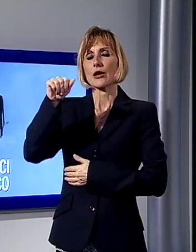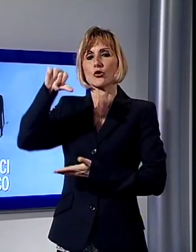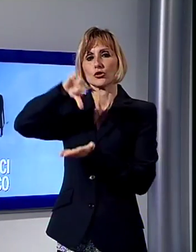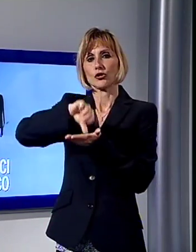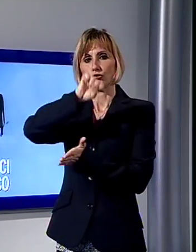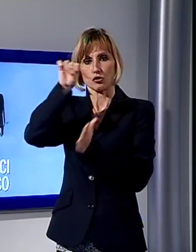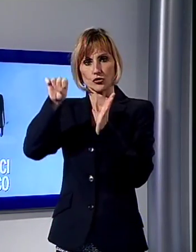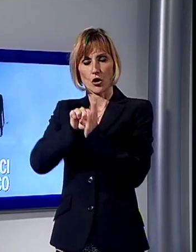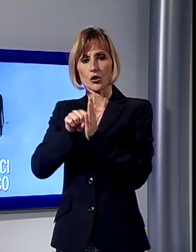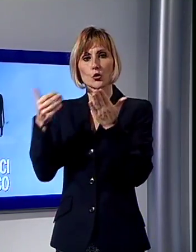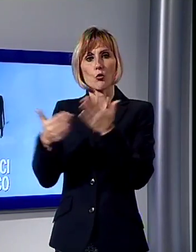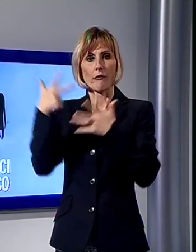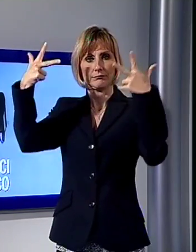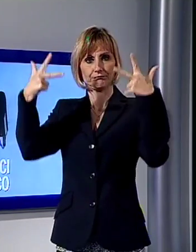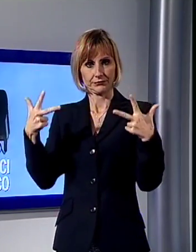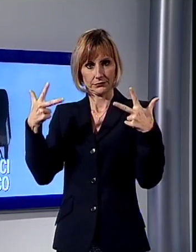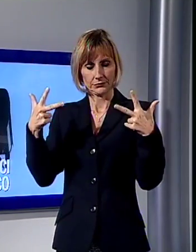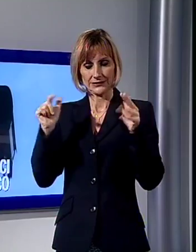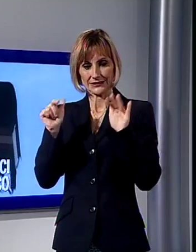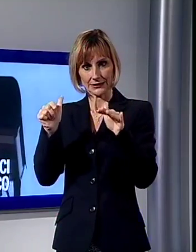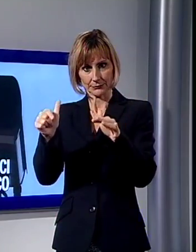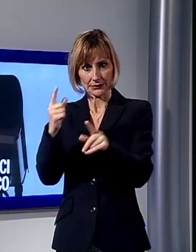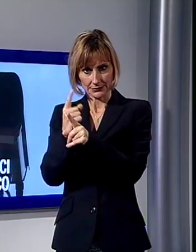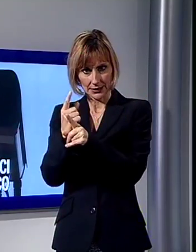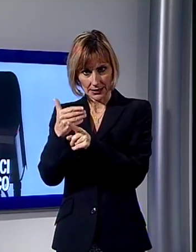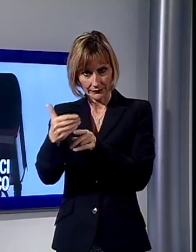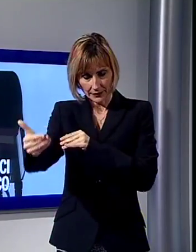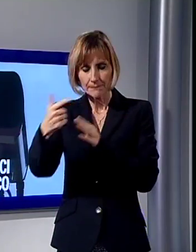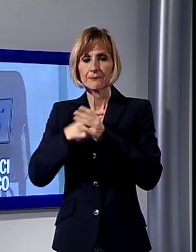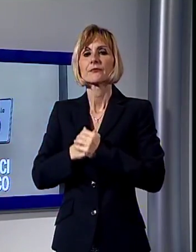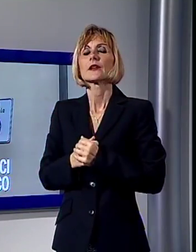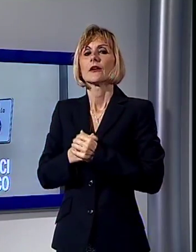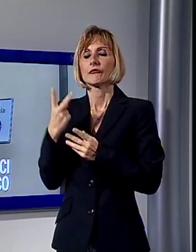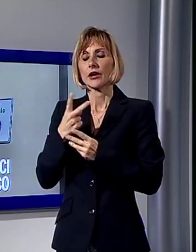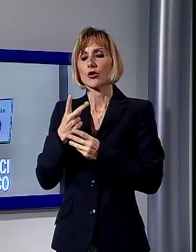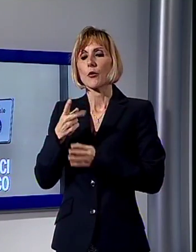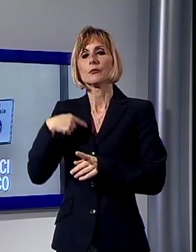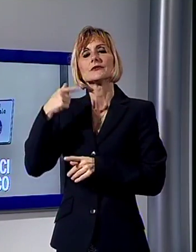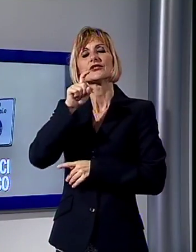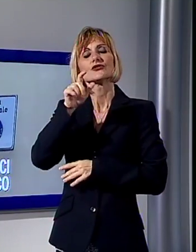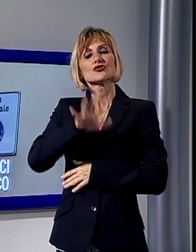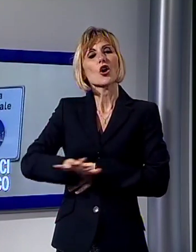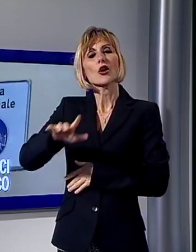telecamere saranno installate nelle prossime settimane a Camaiore, si amplia la zona pedonale e la ZTN.